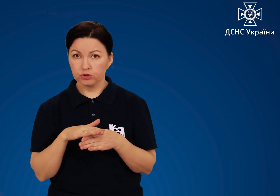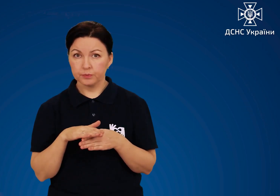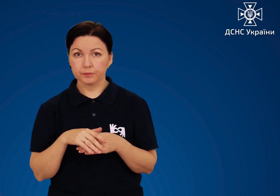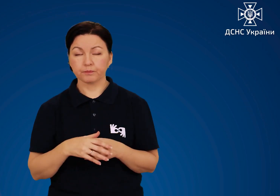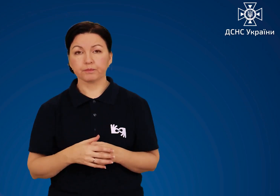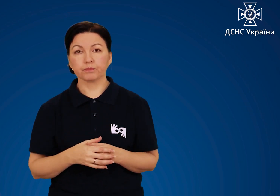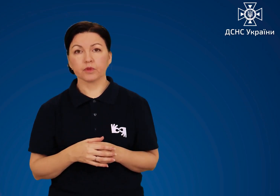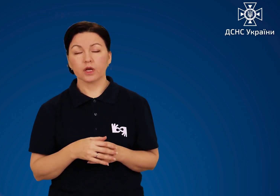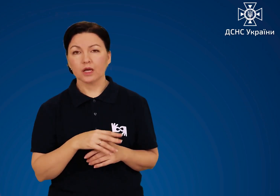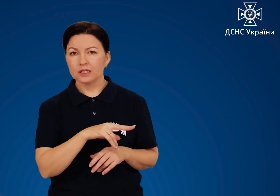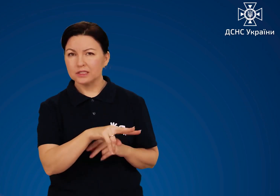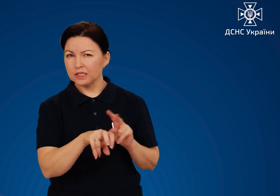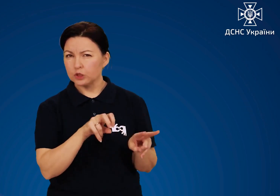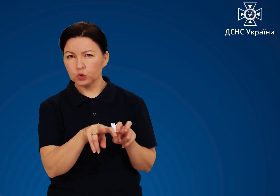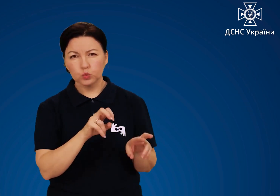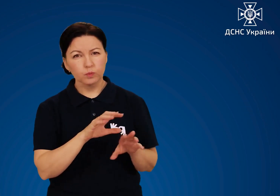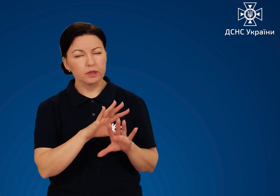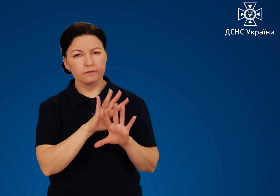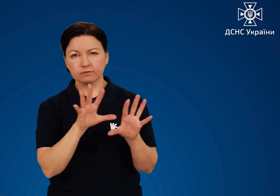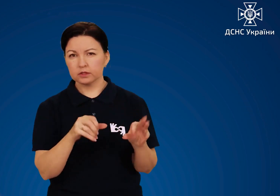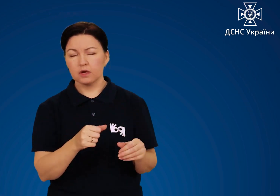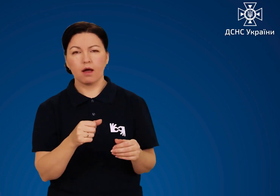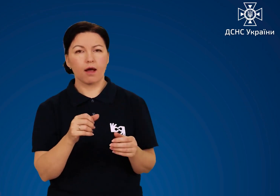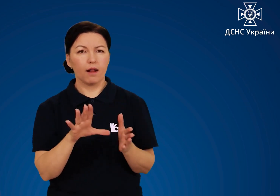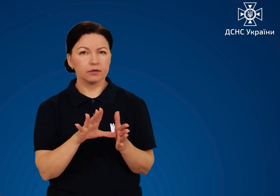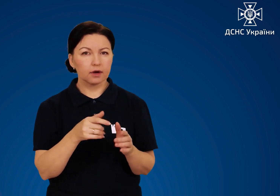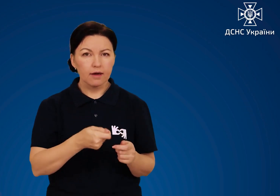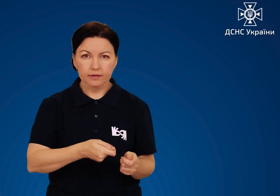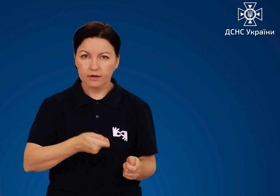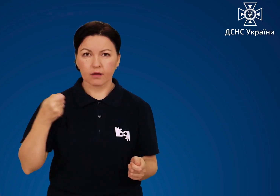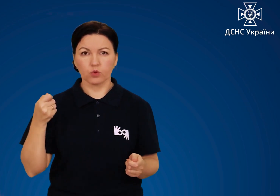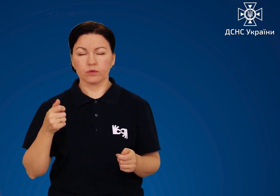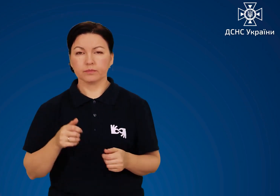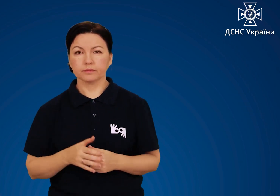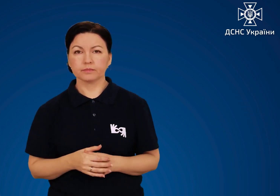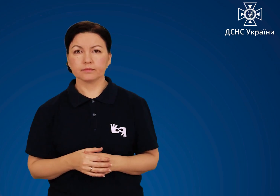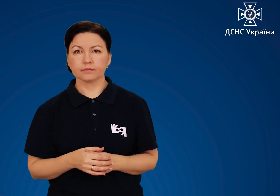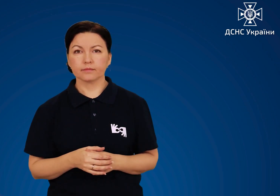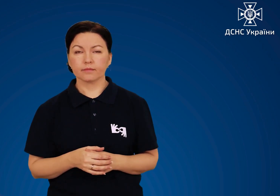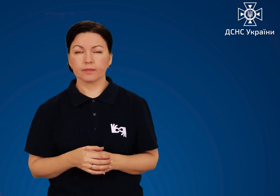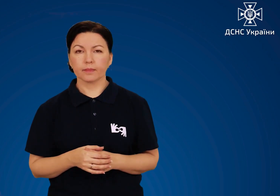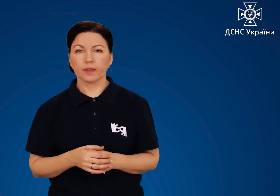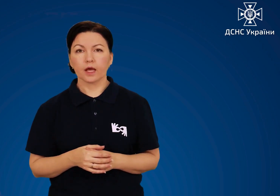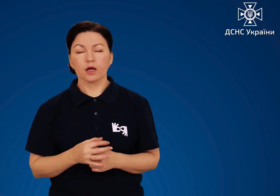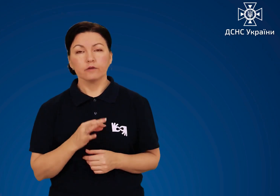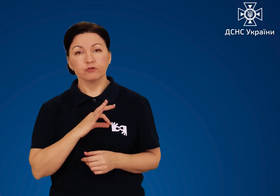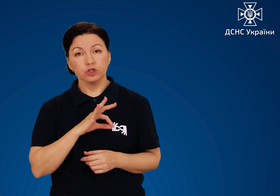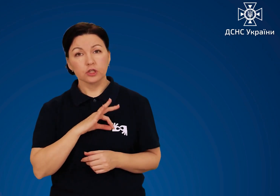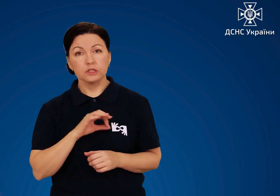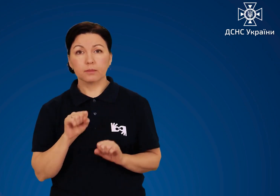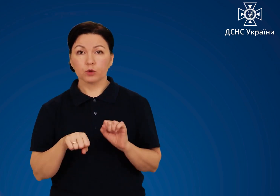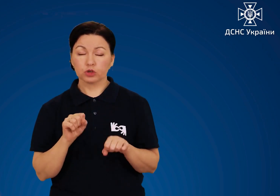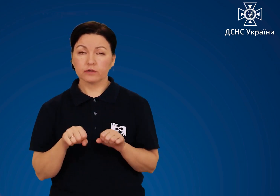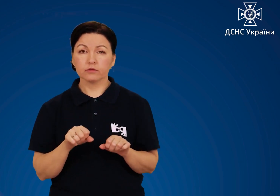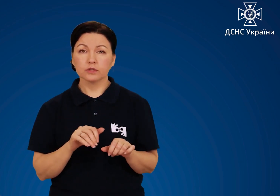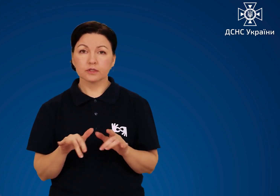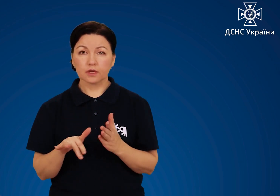прізвище. Знеструмити електрогенератор Вжити